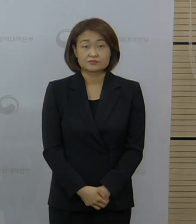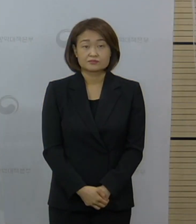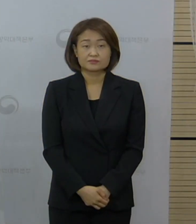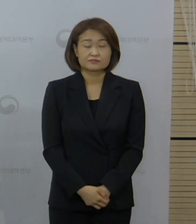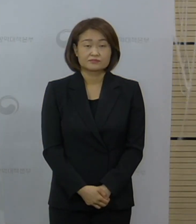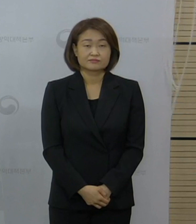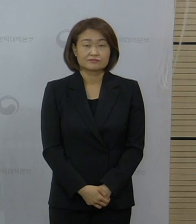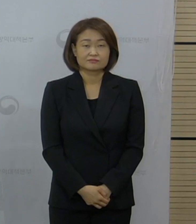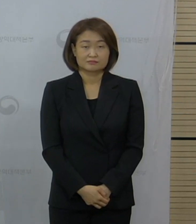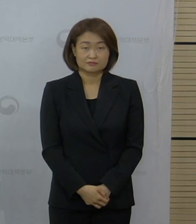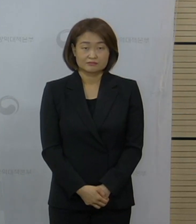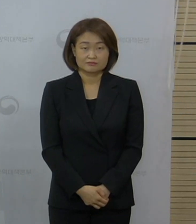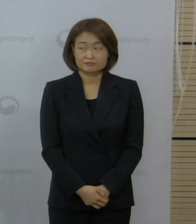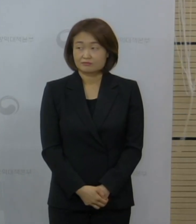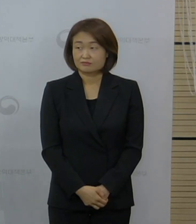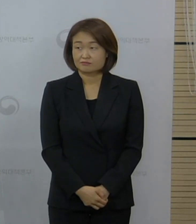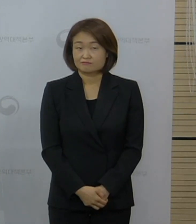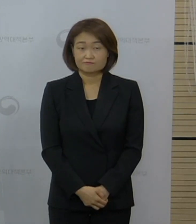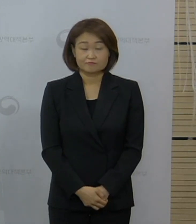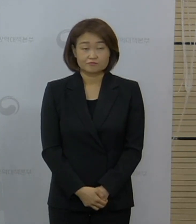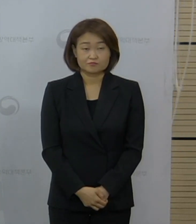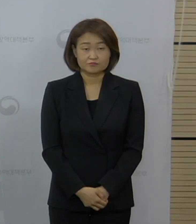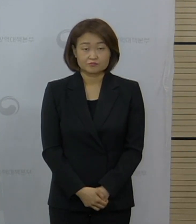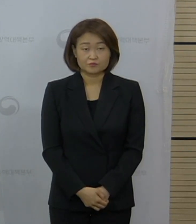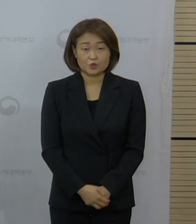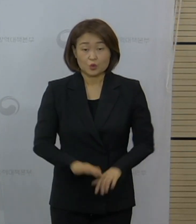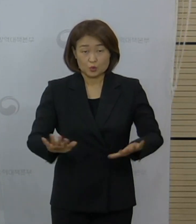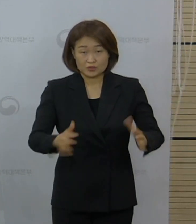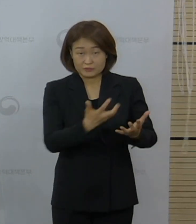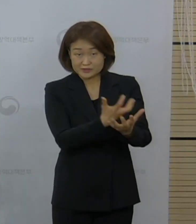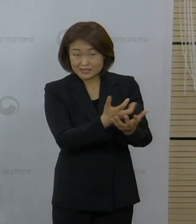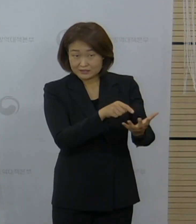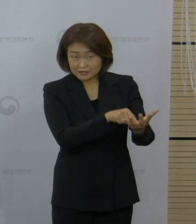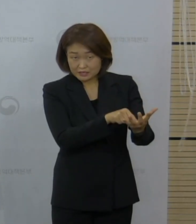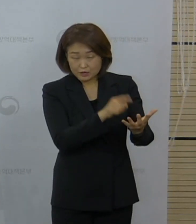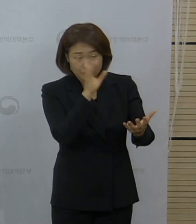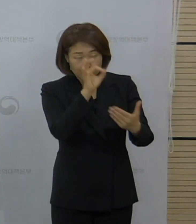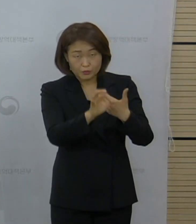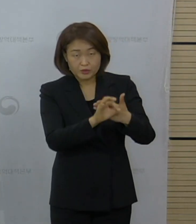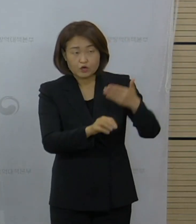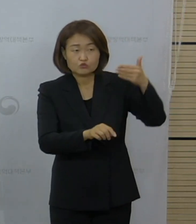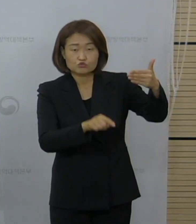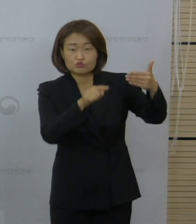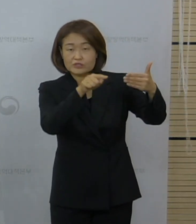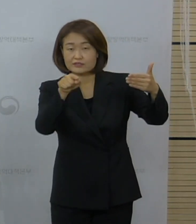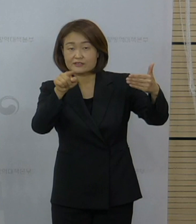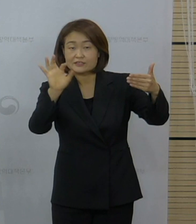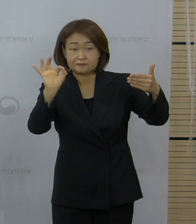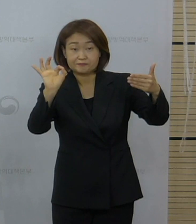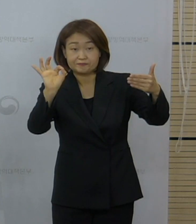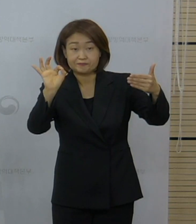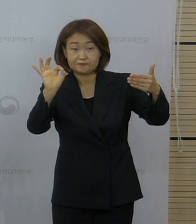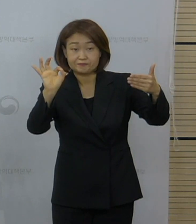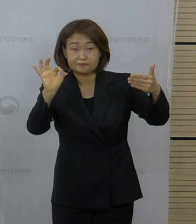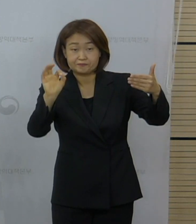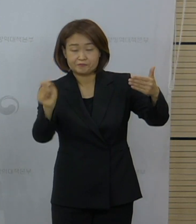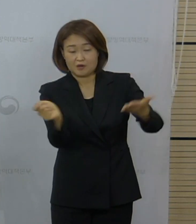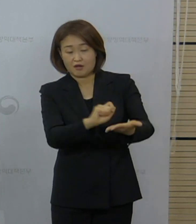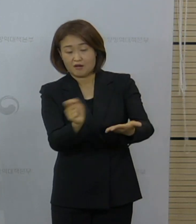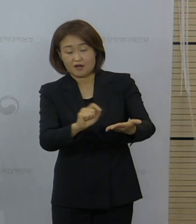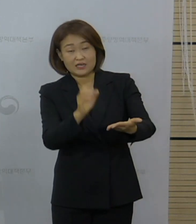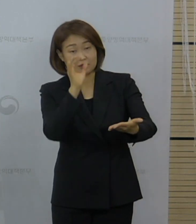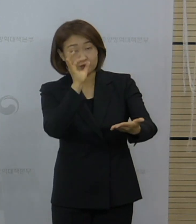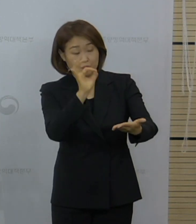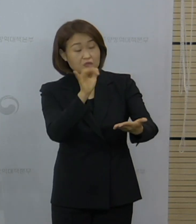네, 해당 부분 설명드리겠습니다. 금일 보도자료 9페이지, 10페이지에 지난 한 주 동안에